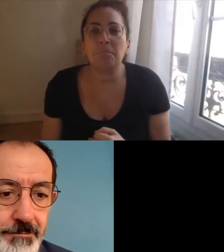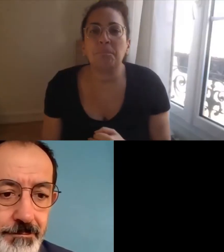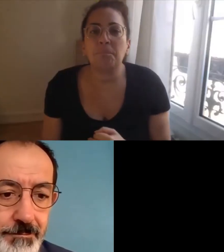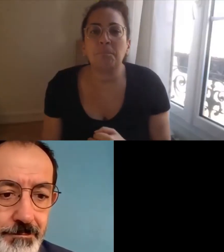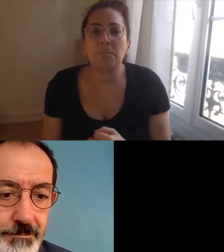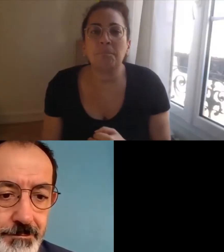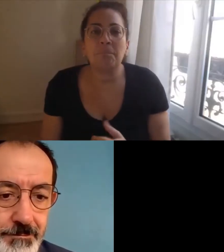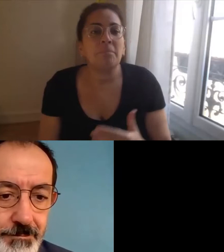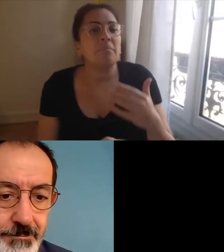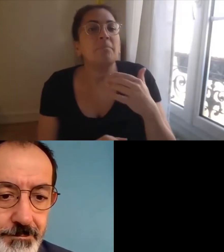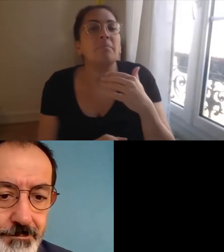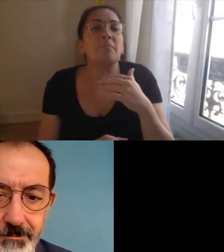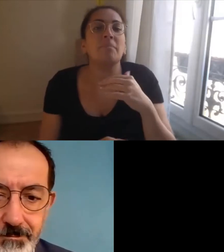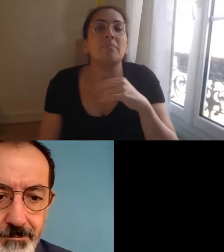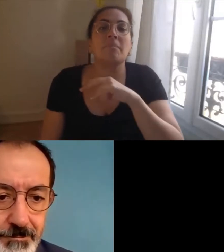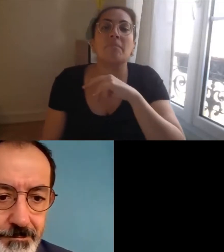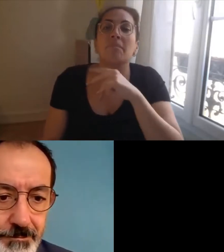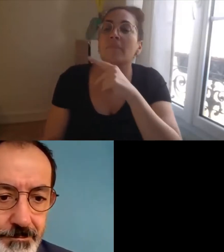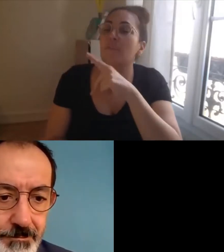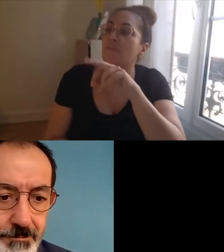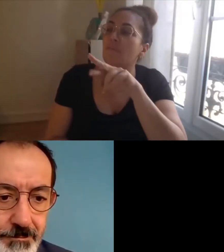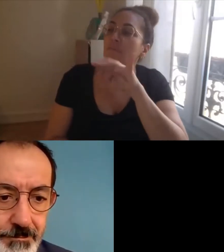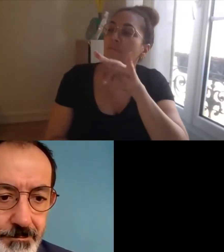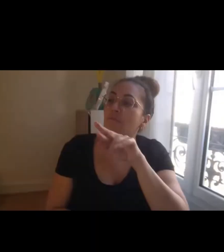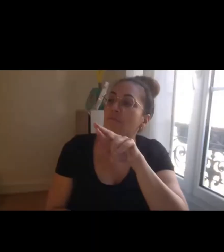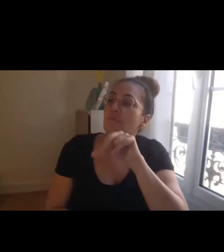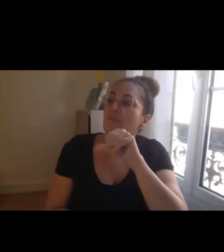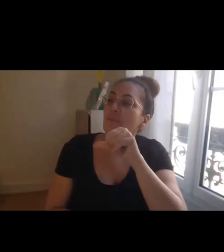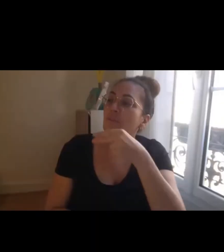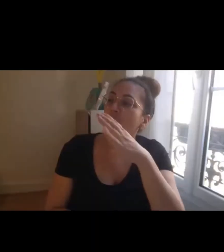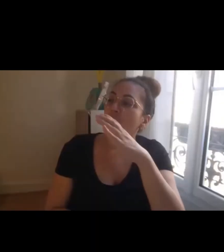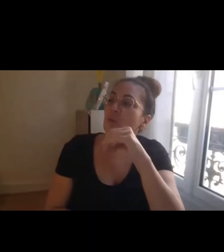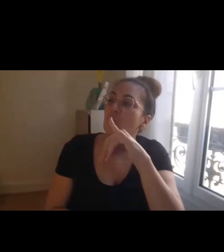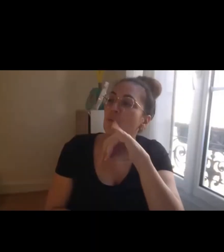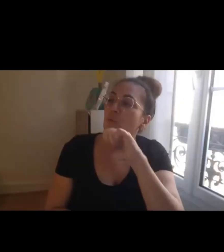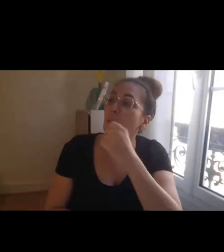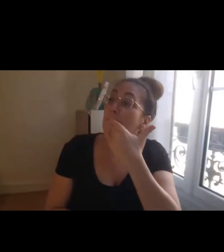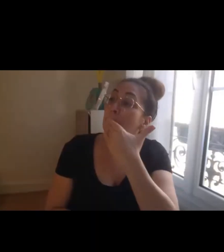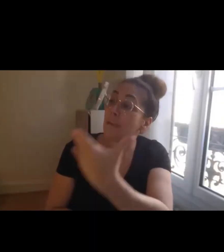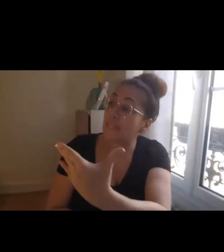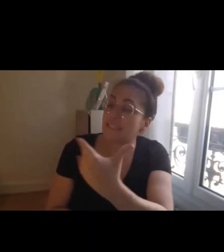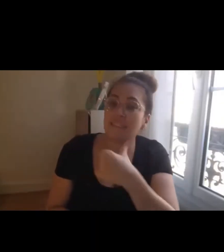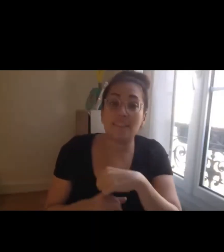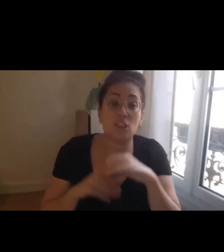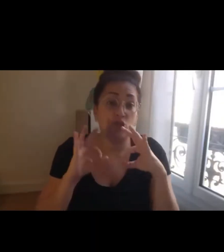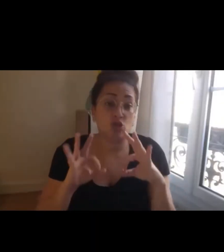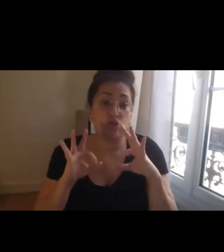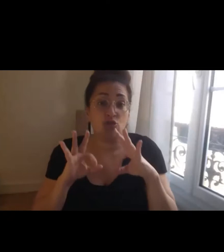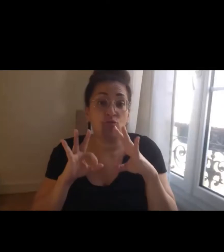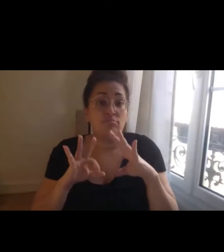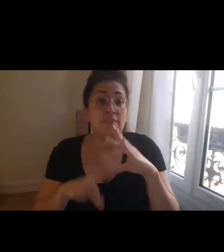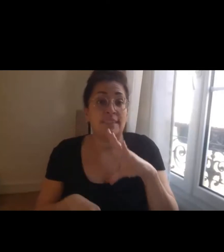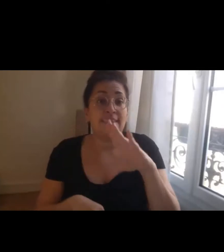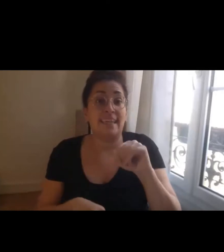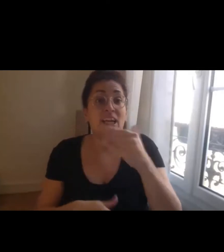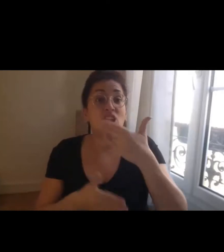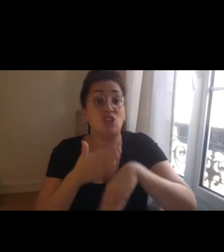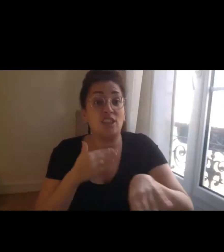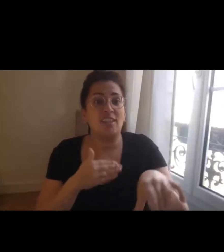Merci François pour ces précisions et dire tout l'intérêt et toute l'importance que le conseil d'administration de l'Agefiph